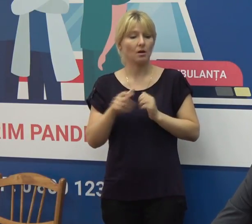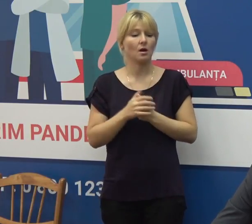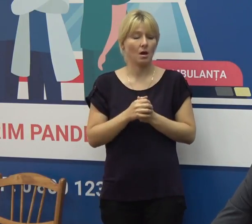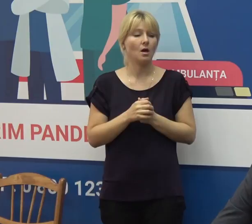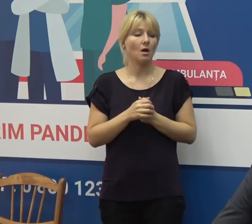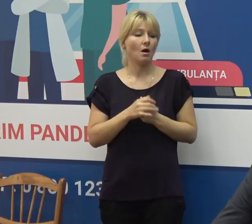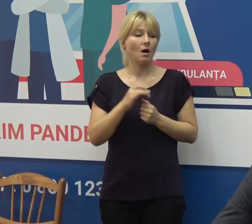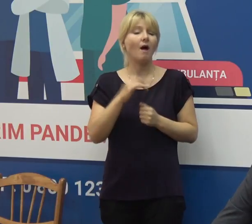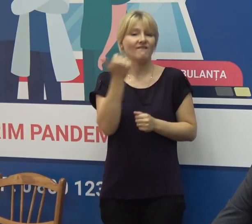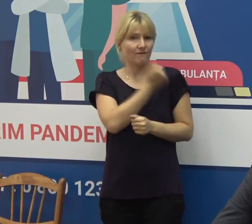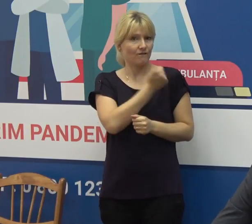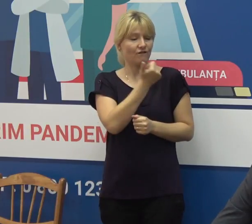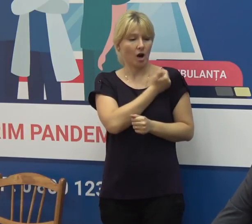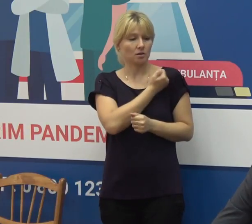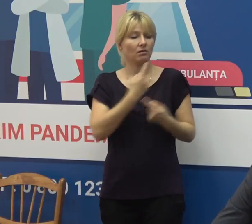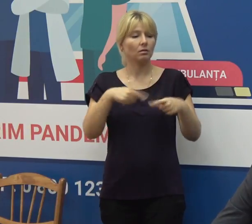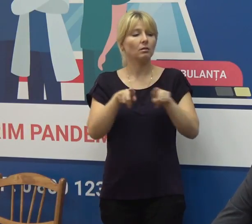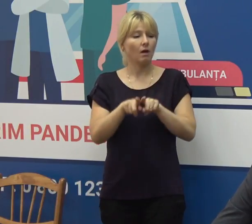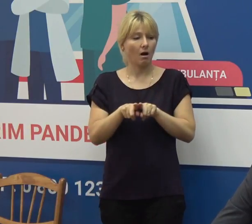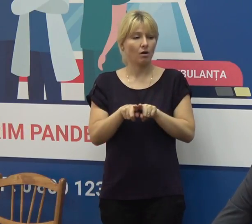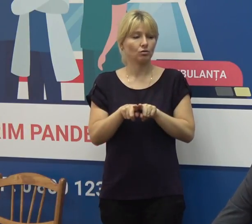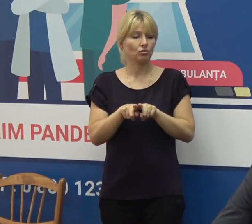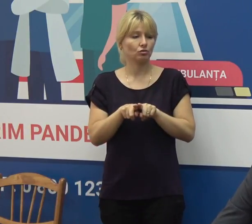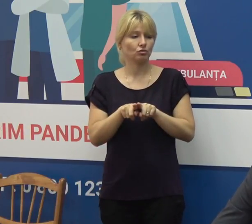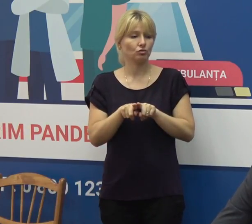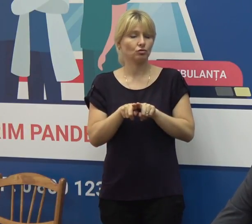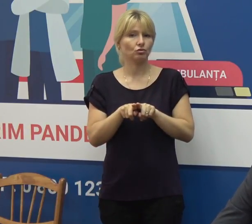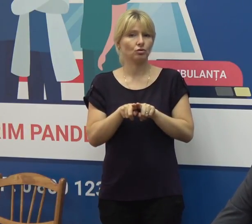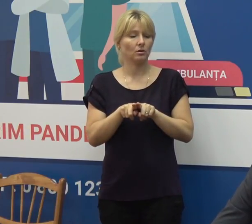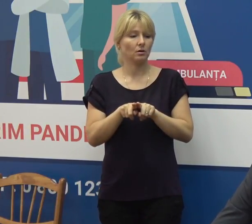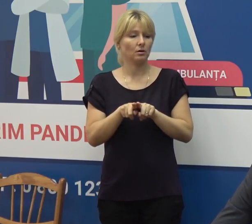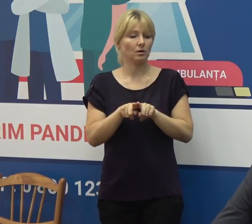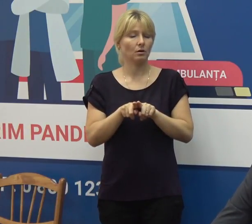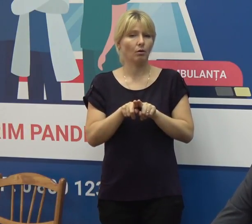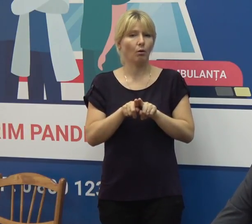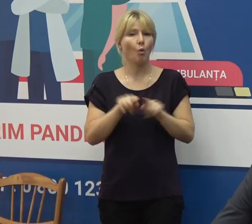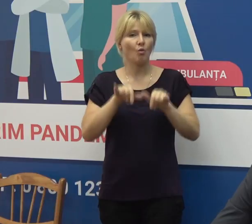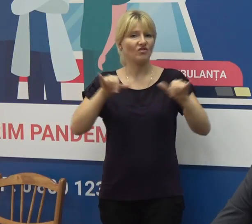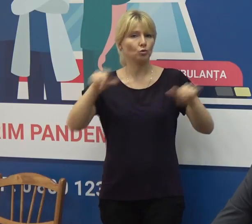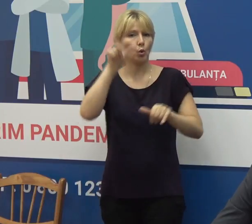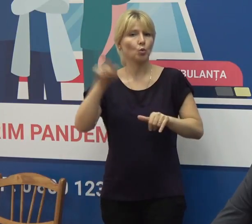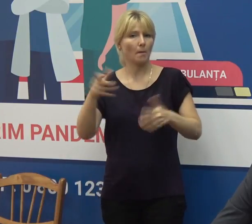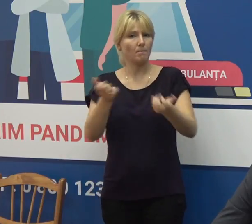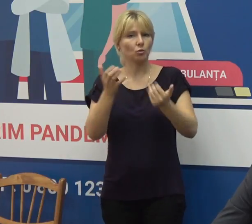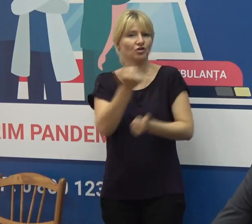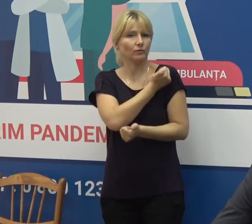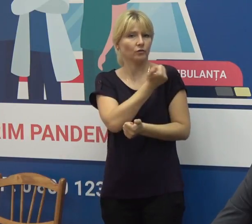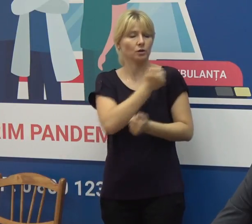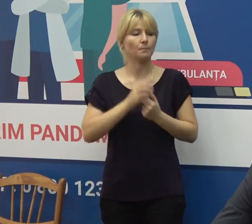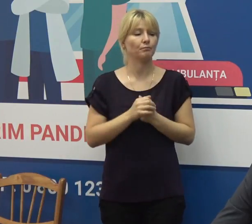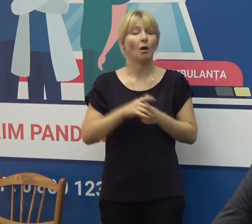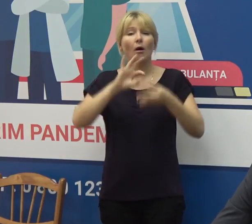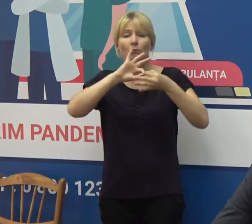dozi de vaccin, la fel un număr în creștere. Pentru detalii,